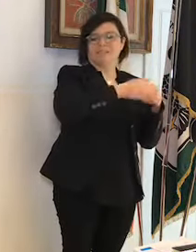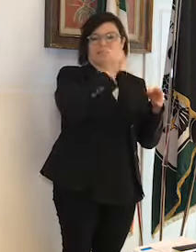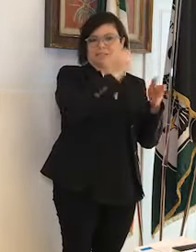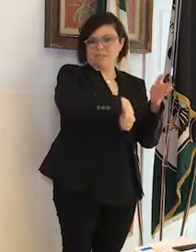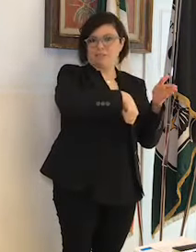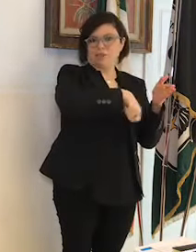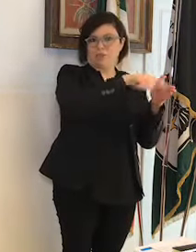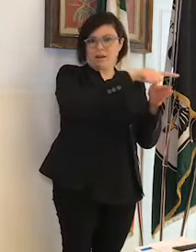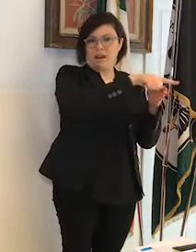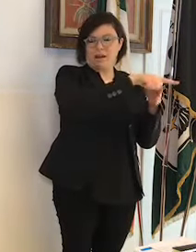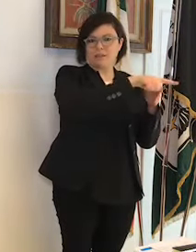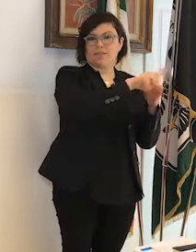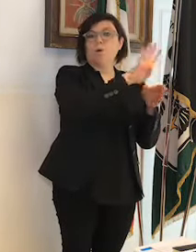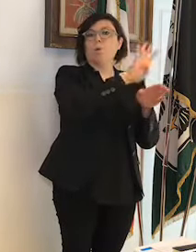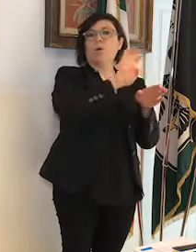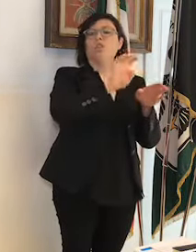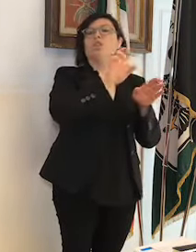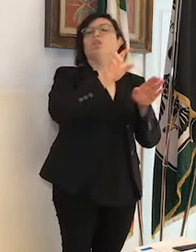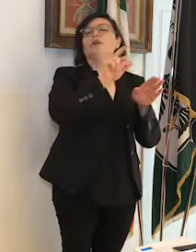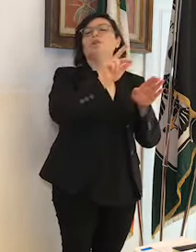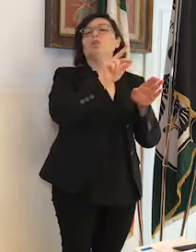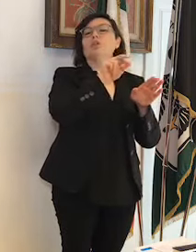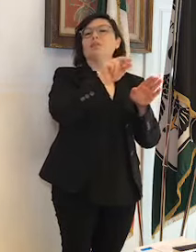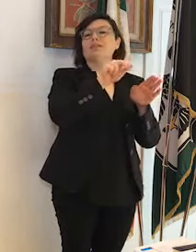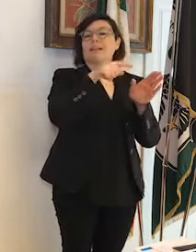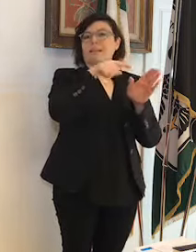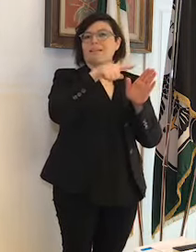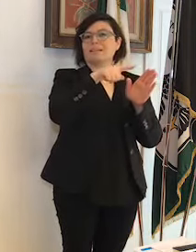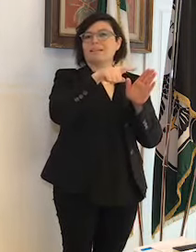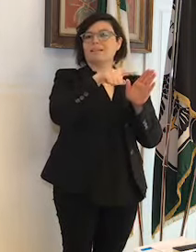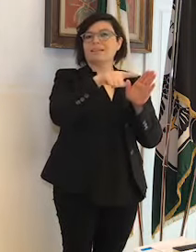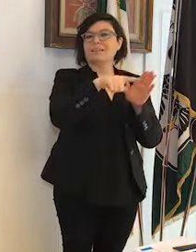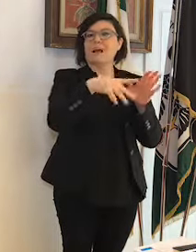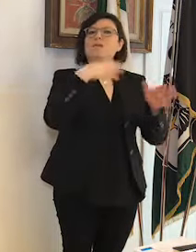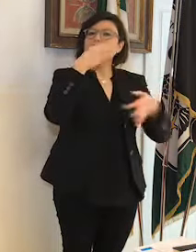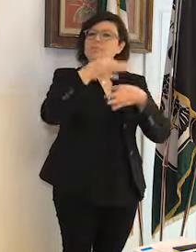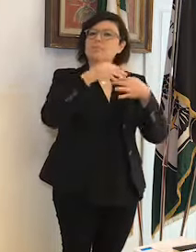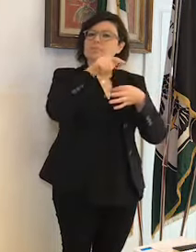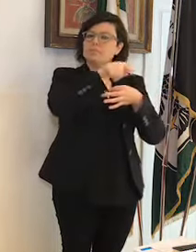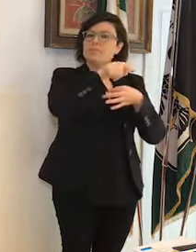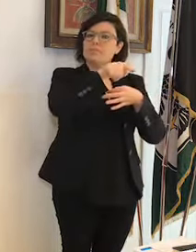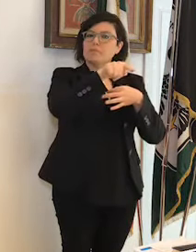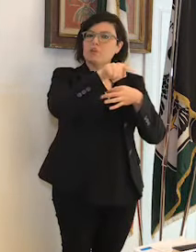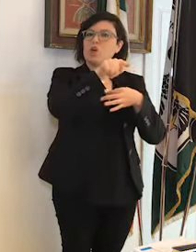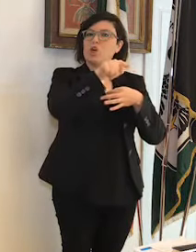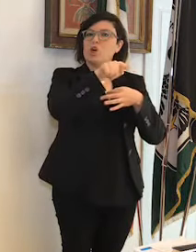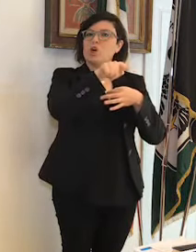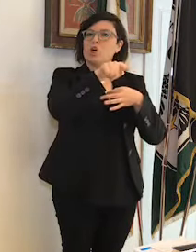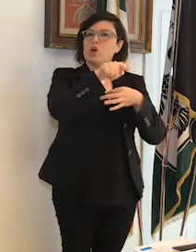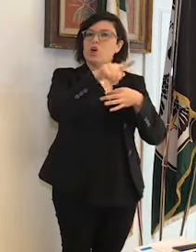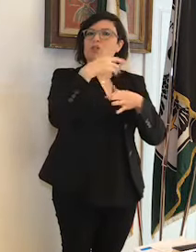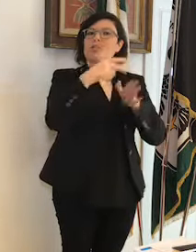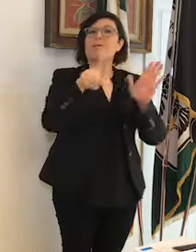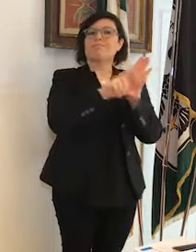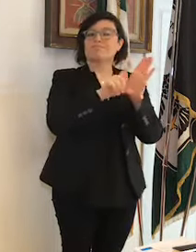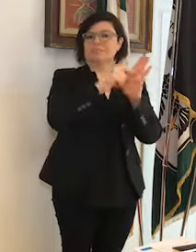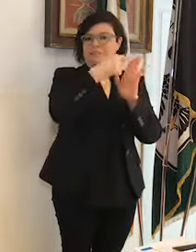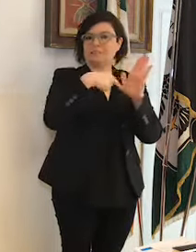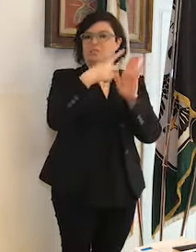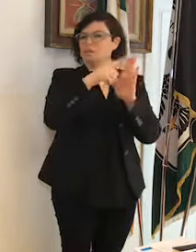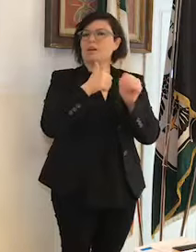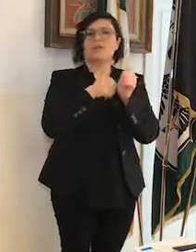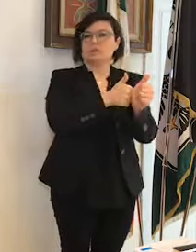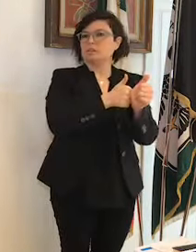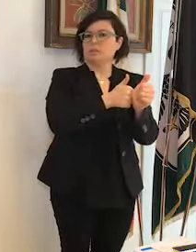430 denunciate per violazione dell'articolo 650 cioè per non aver ottemperato ad ordinanza di pubblica autorità,